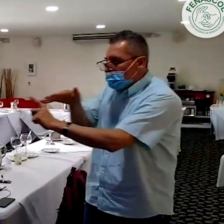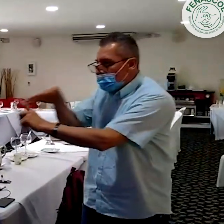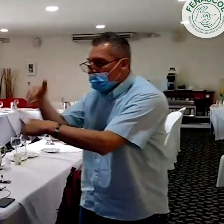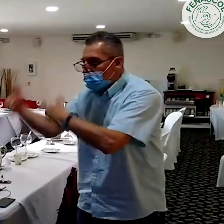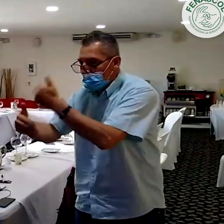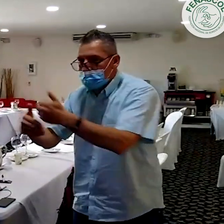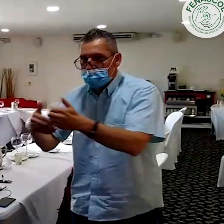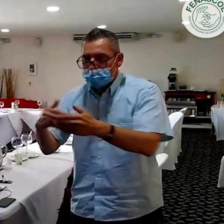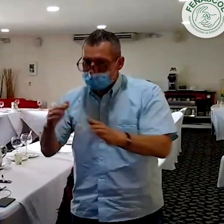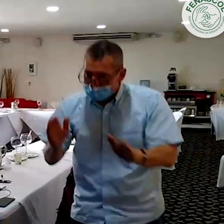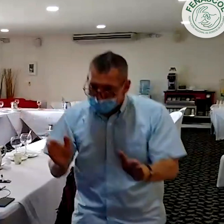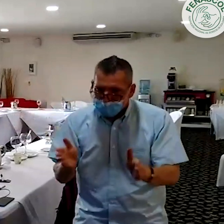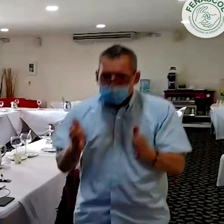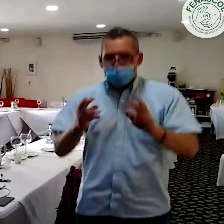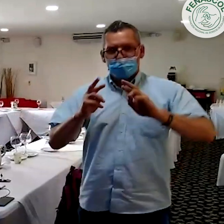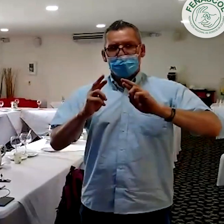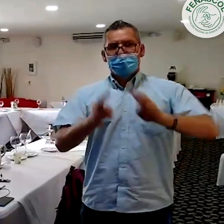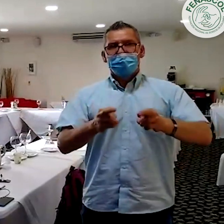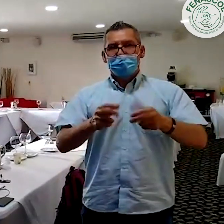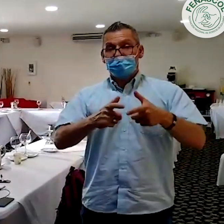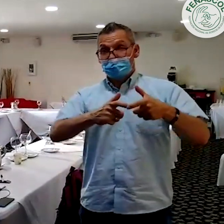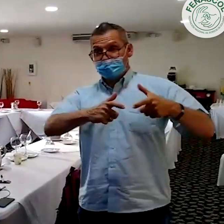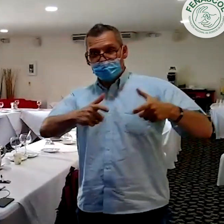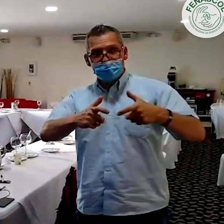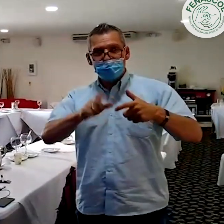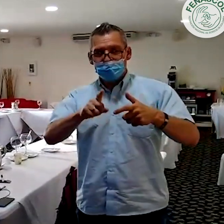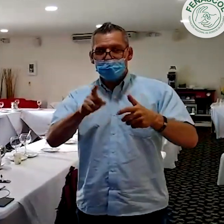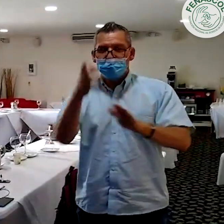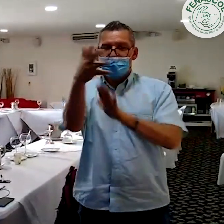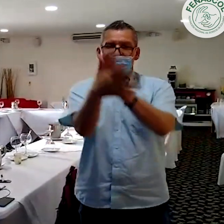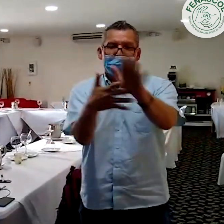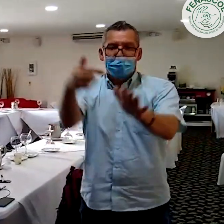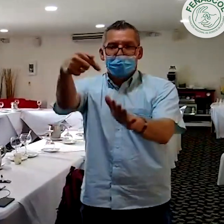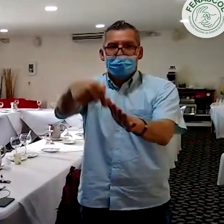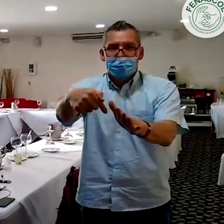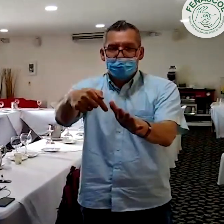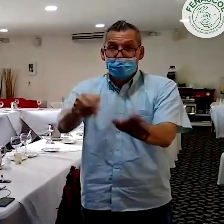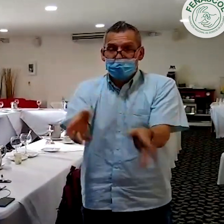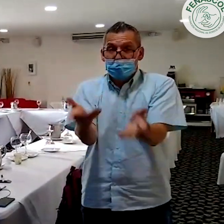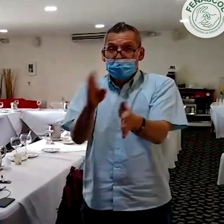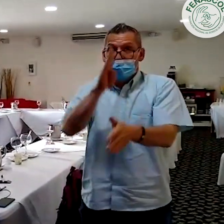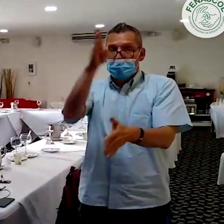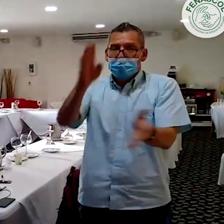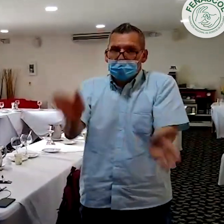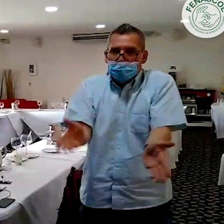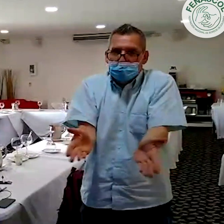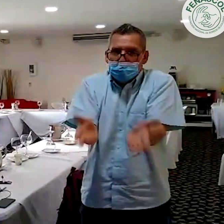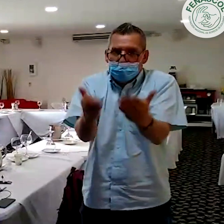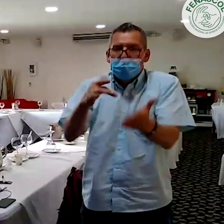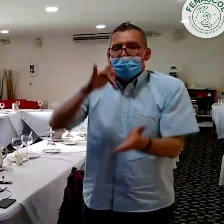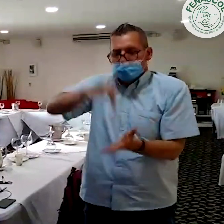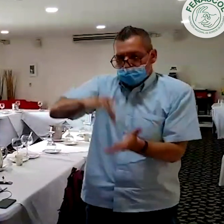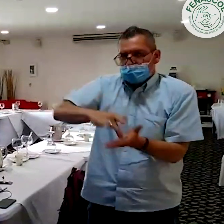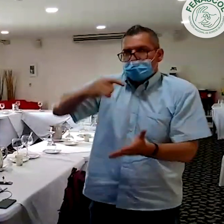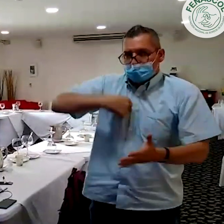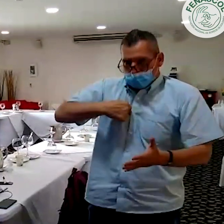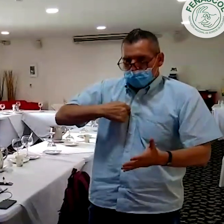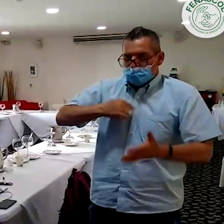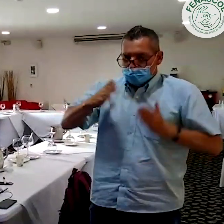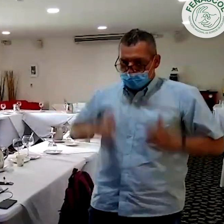lengua, ya que depende de ciertos factores. Entonces se estuvo insistiendo y haciendo incidencia para avanzar en este proceso de aumentar